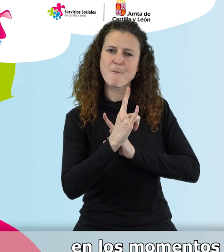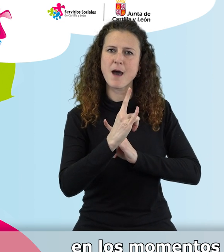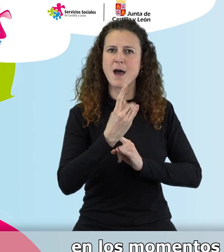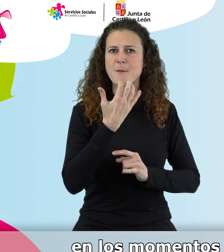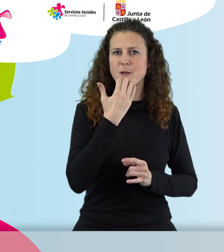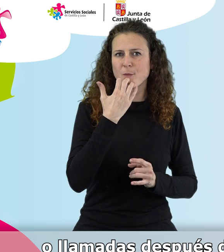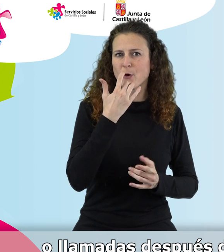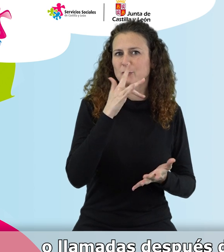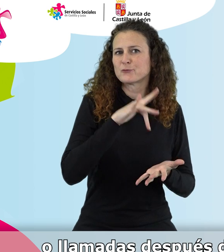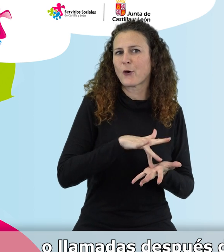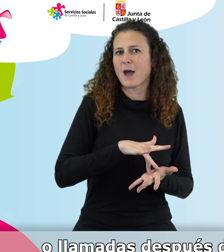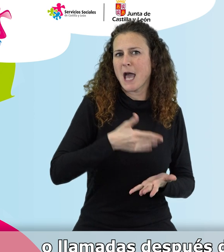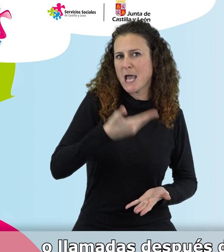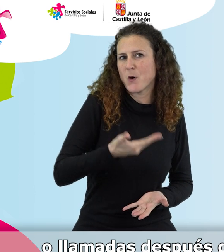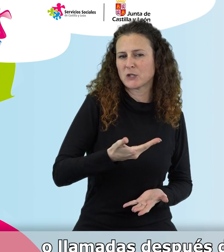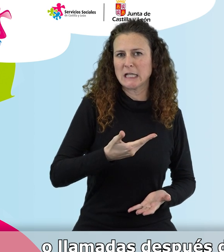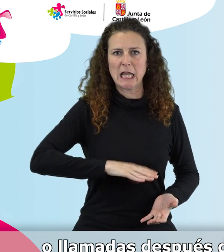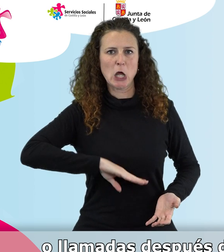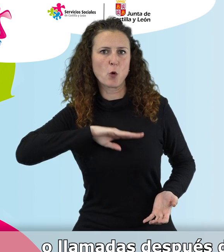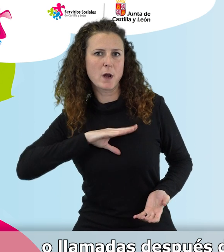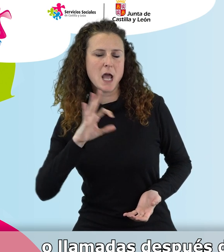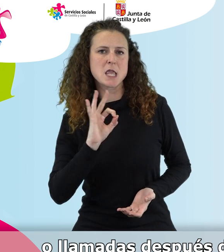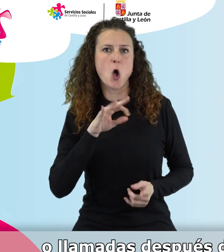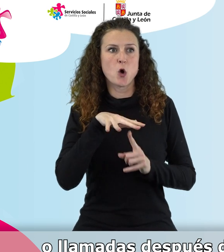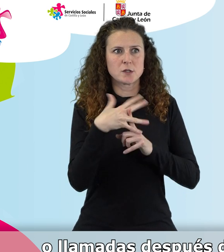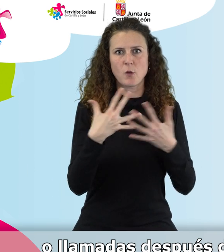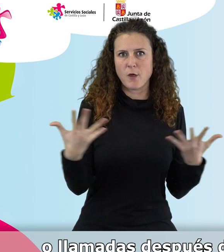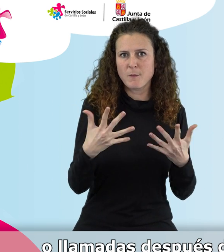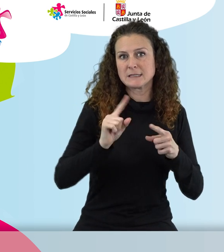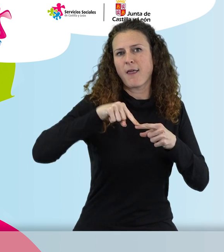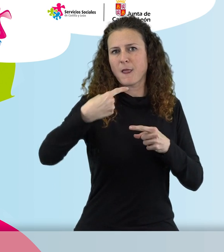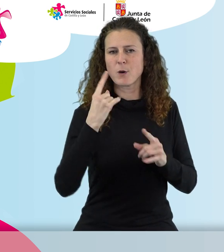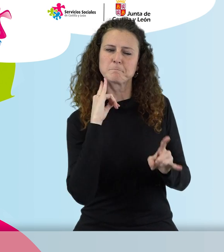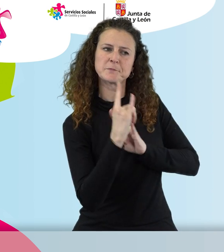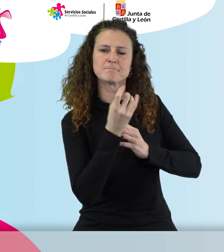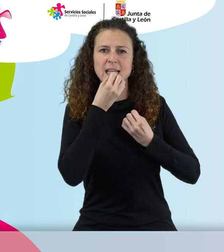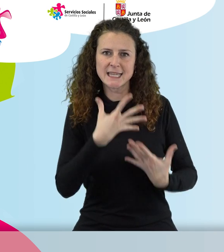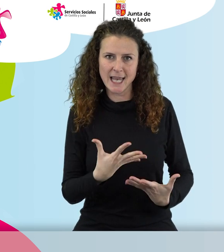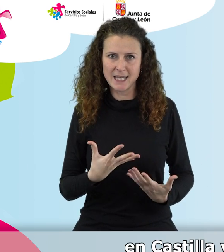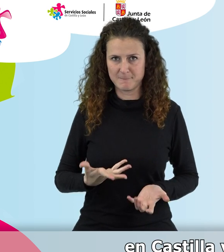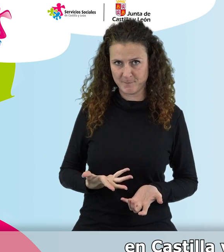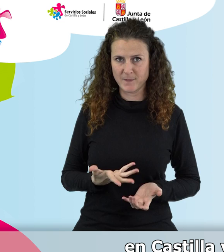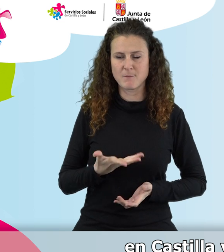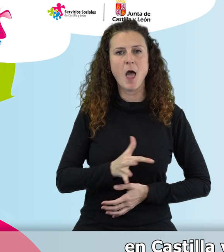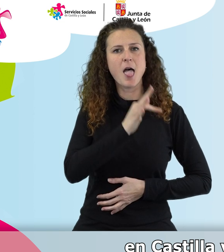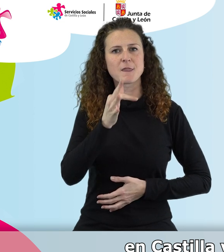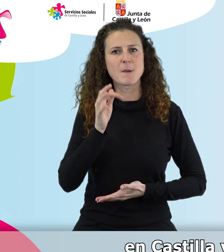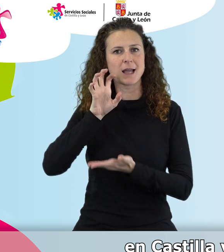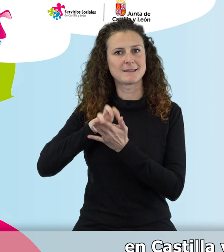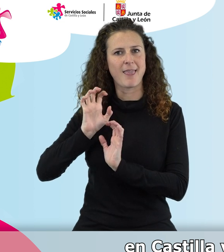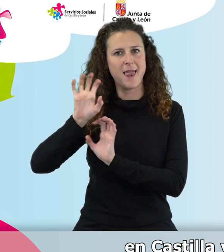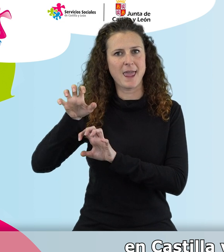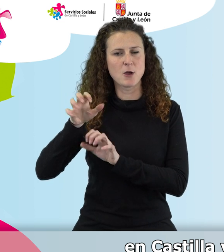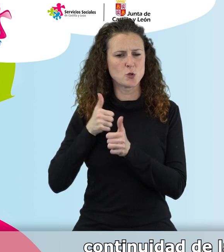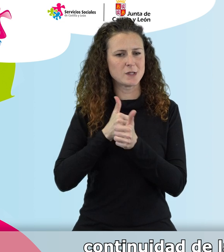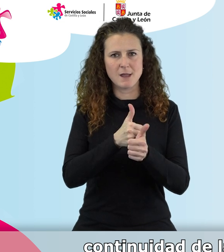cumpleaños, llamadas después de una situación de emergencia, por ejemplo, pero es que además en Castilla y León se hace un seguimiento